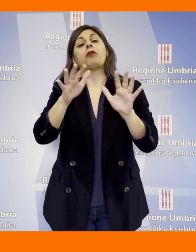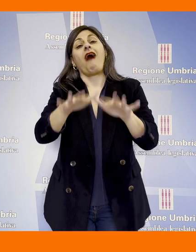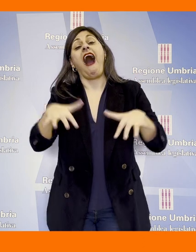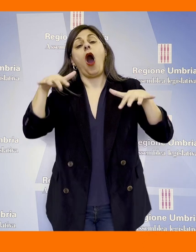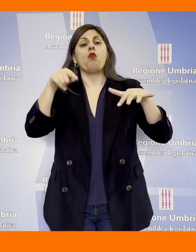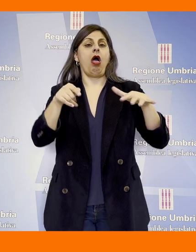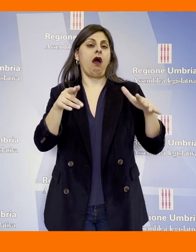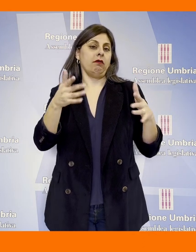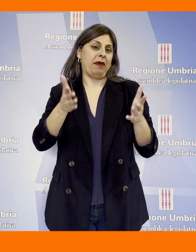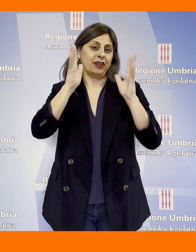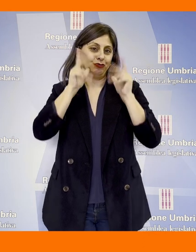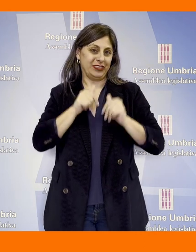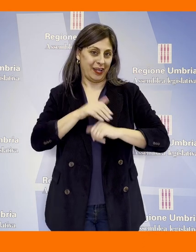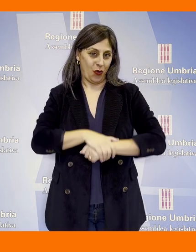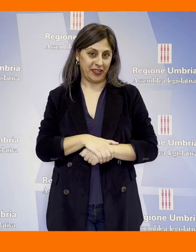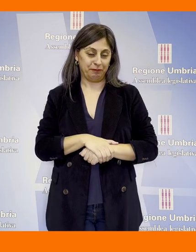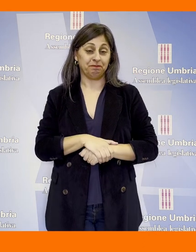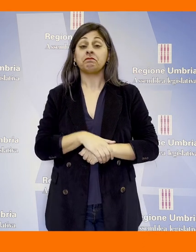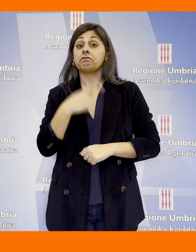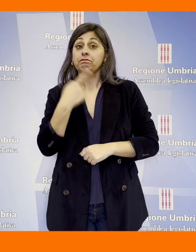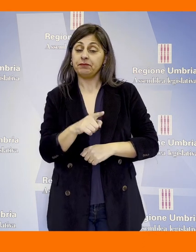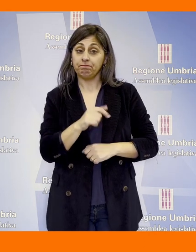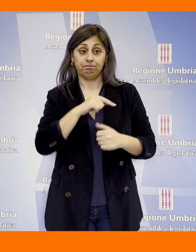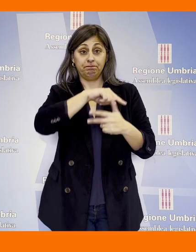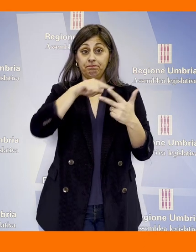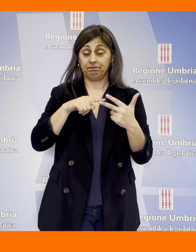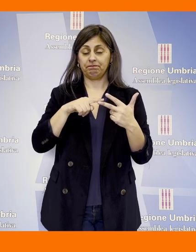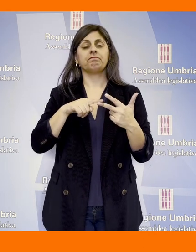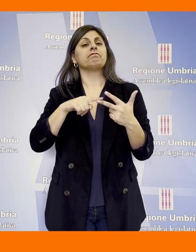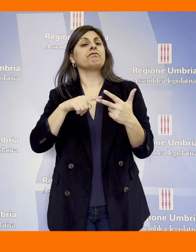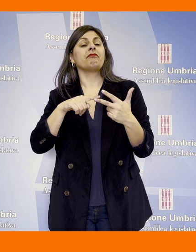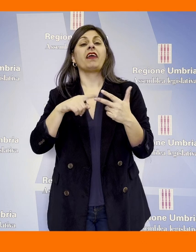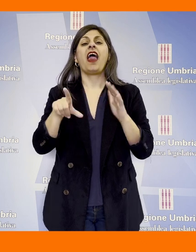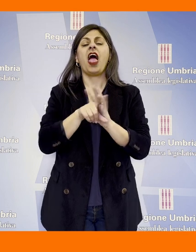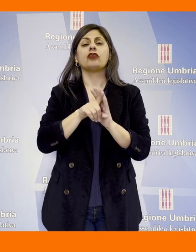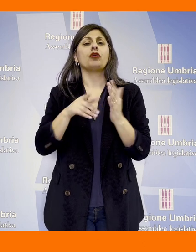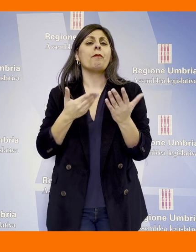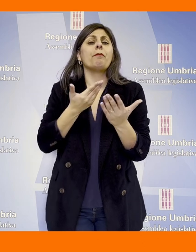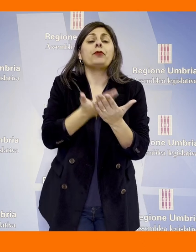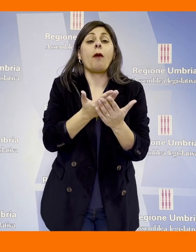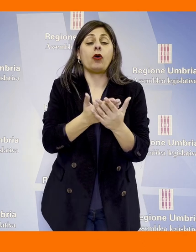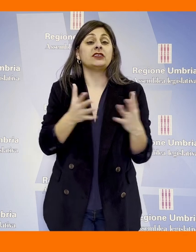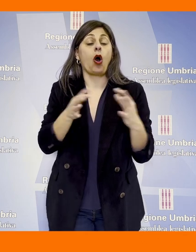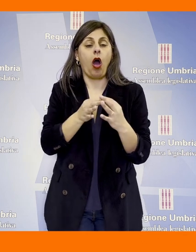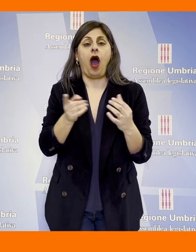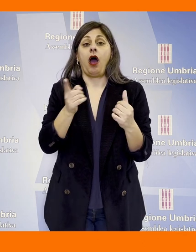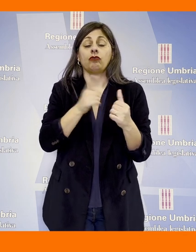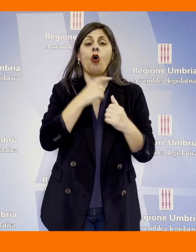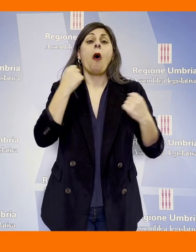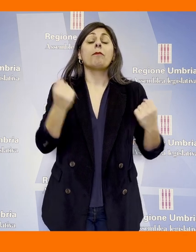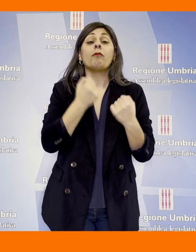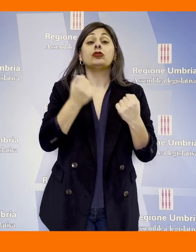nell'aula consigliare di Palazzo Cesaroni. Si tratta, in ordine di trattazione, delle proposte concernenti la